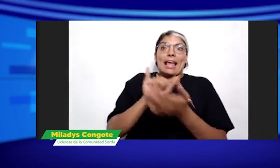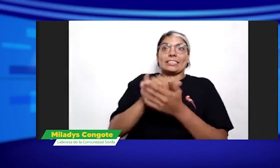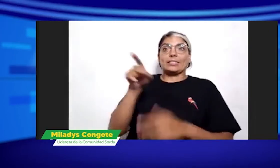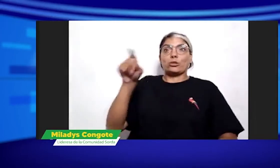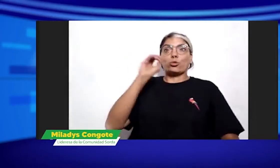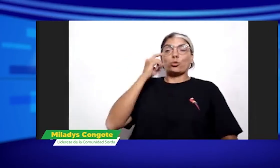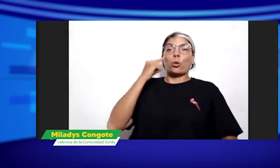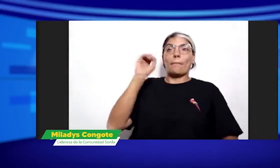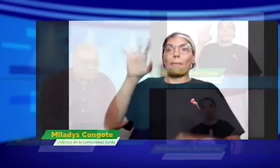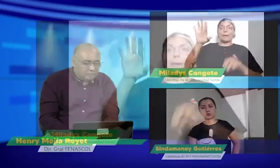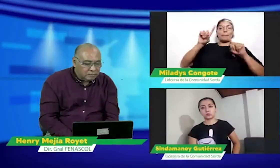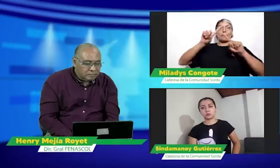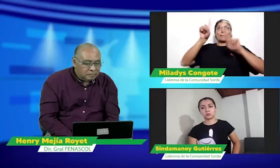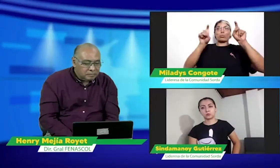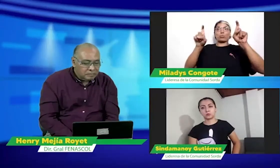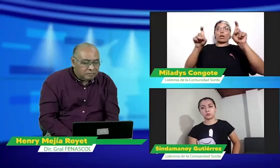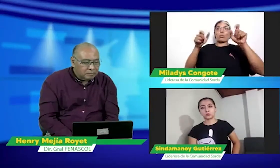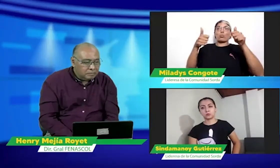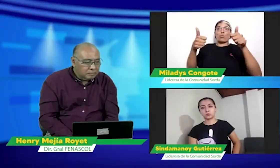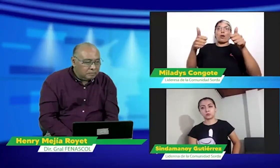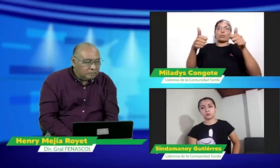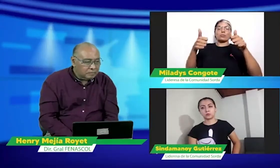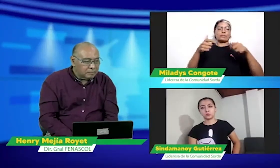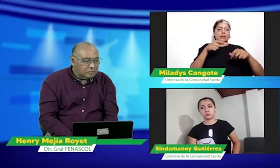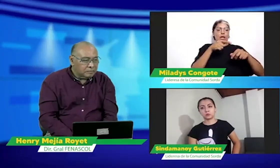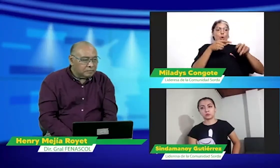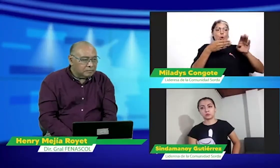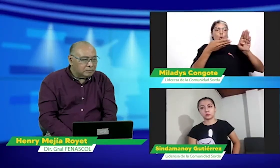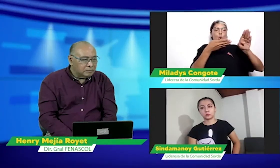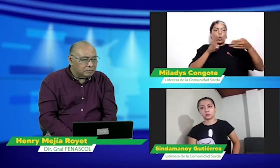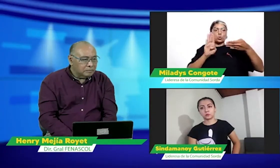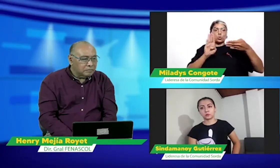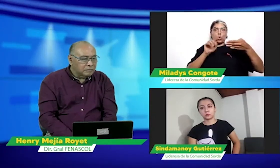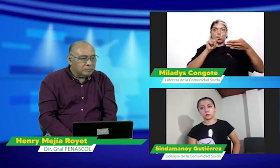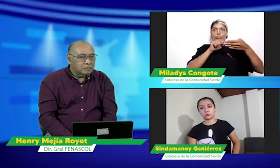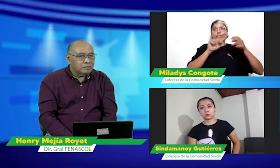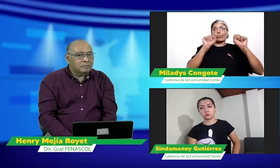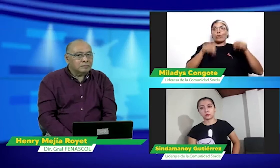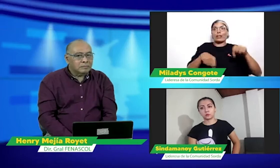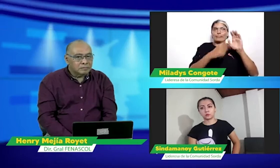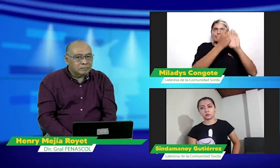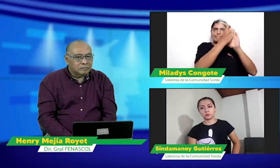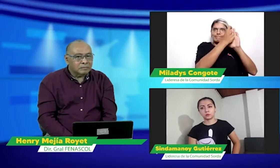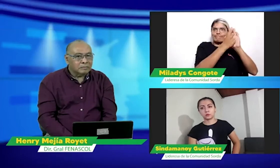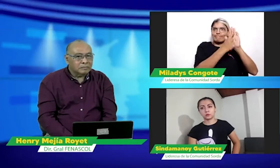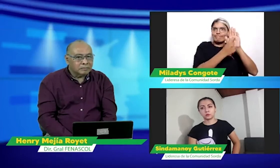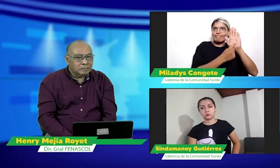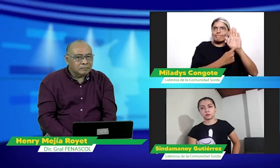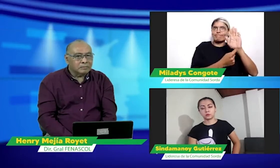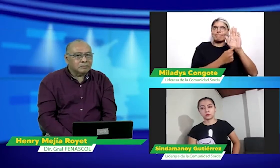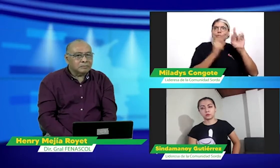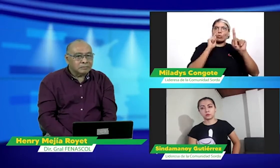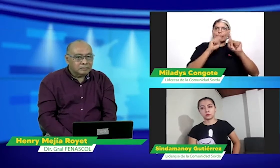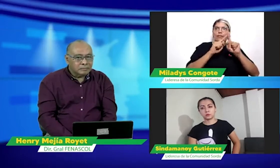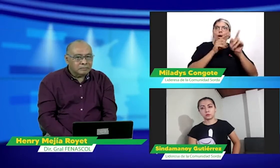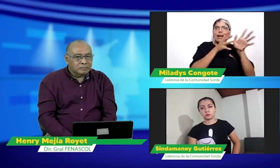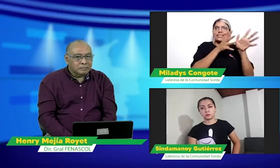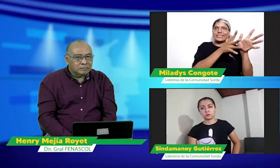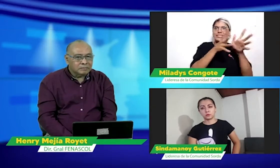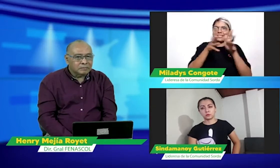de señas es una reflexión que yo me hago la pregunta que nos está haciendo luz mar y frente a los cursos de lengua de señas claro podemos establecer unos